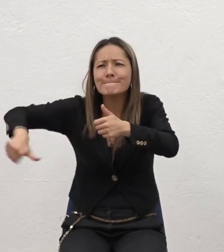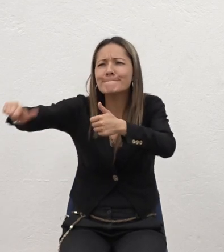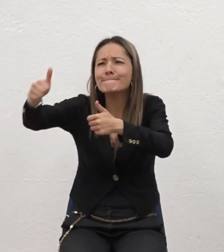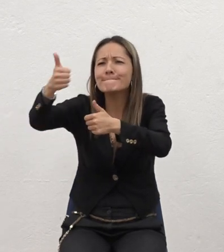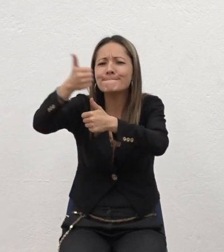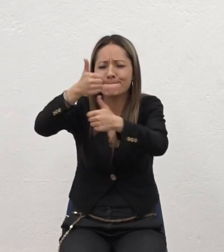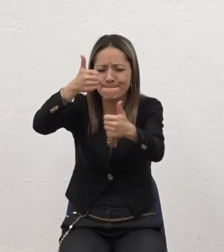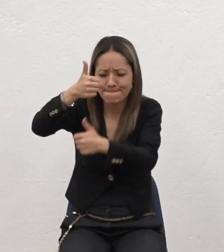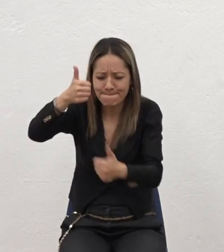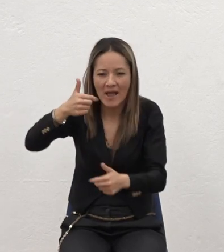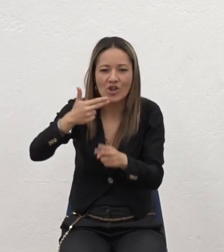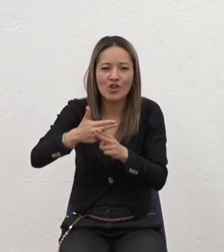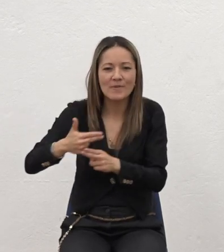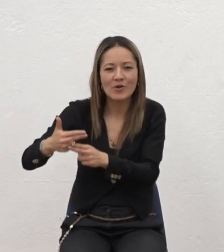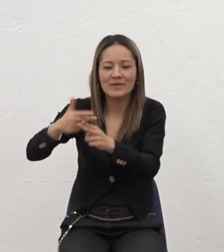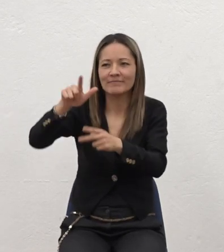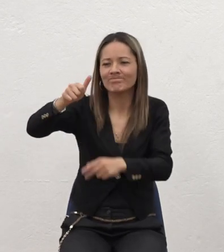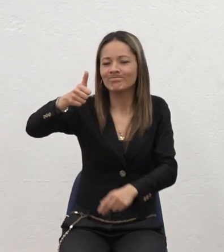Apocalipsis 22